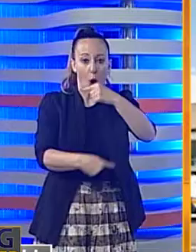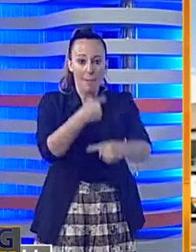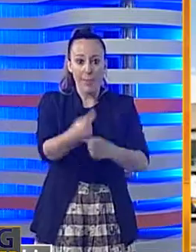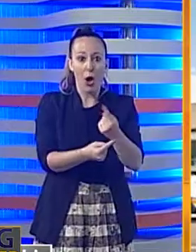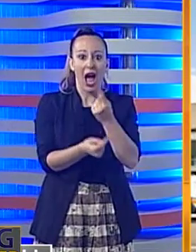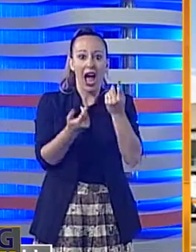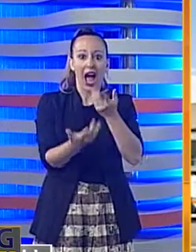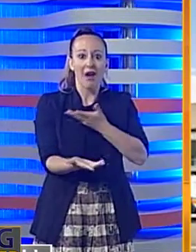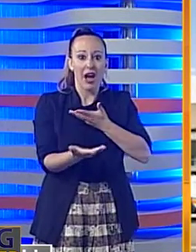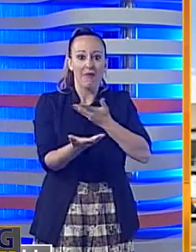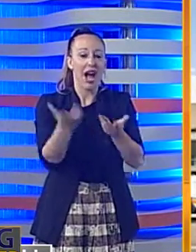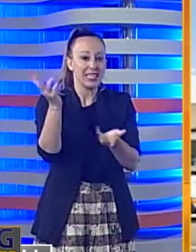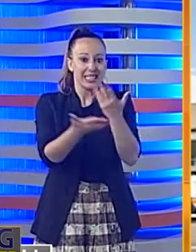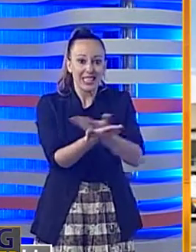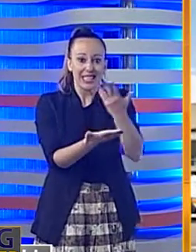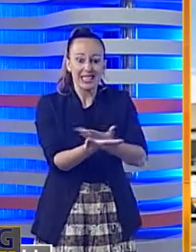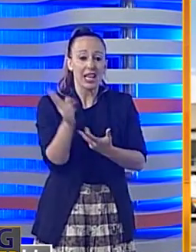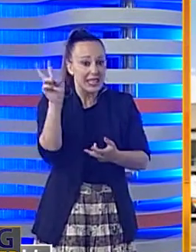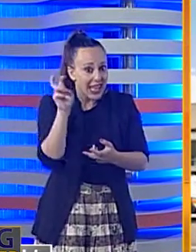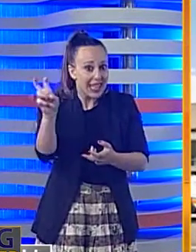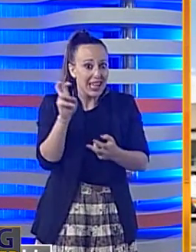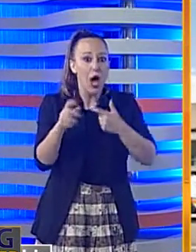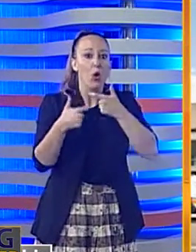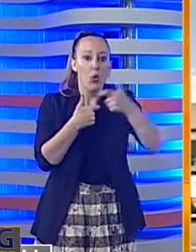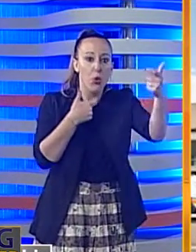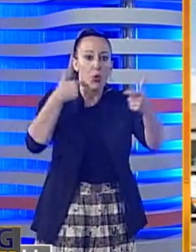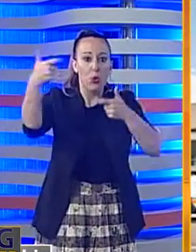sentito le urla delle vittime.